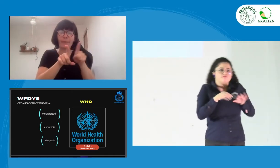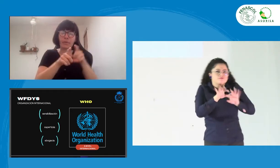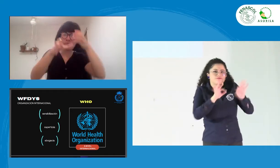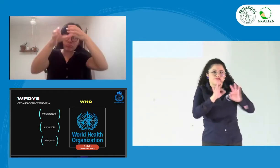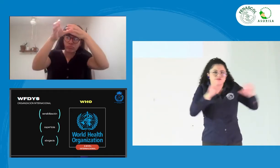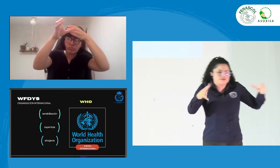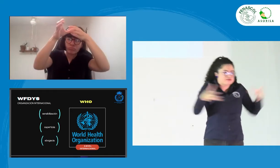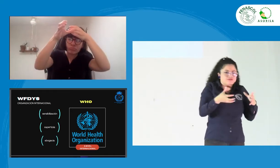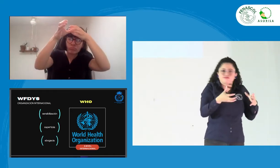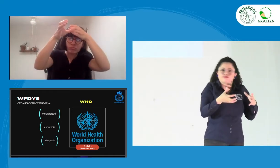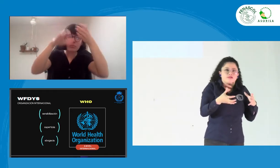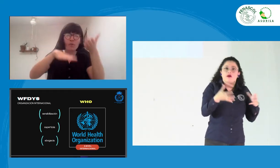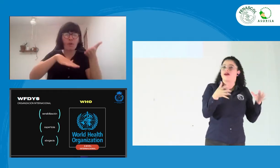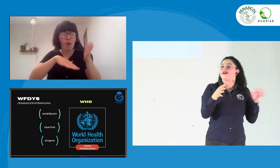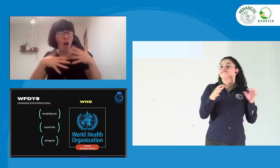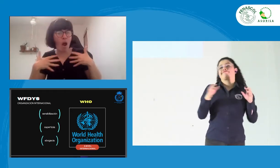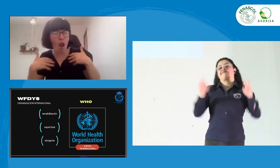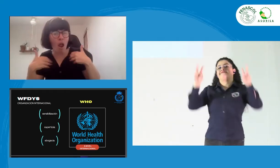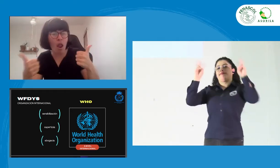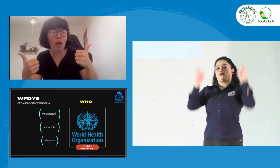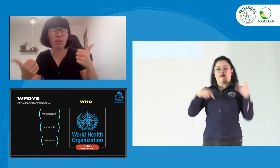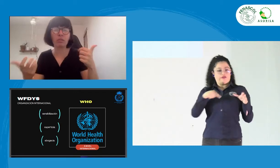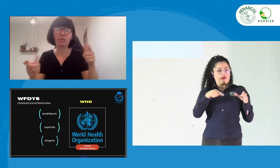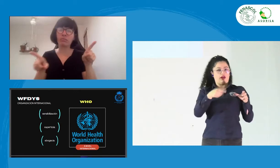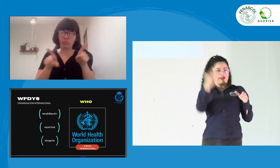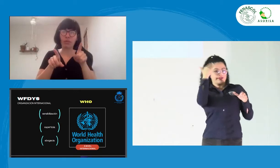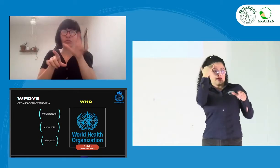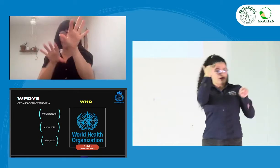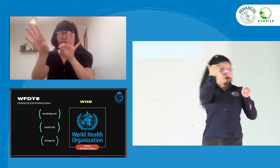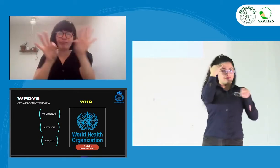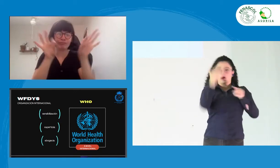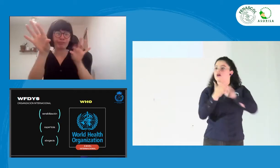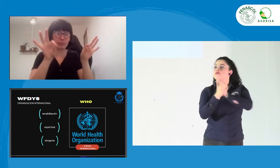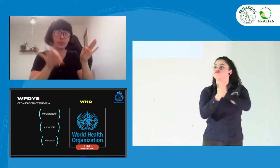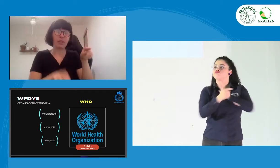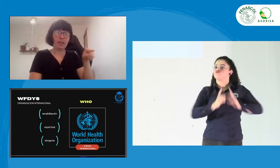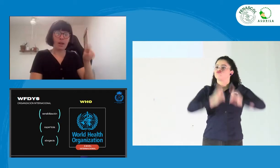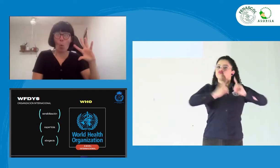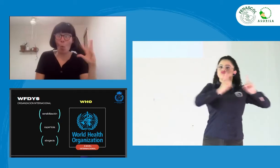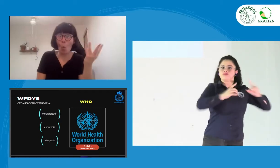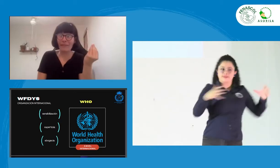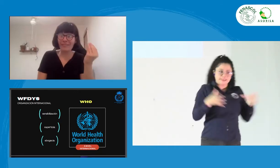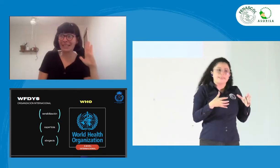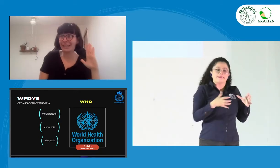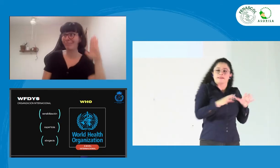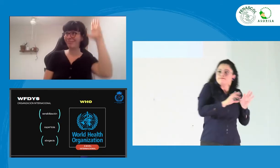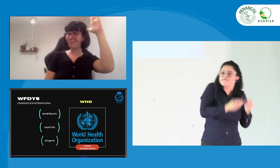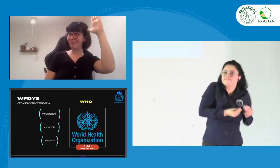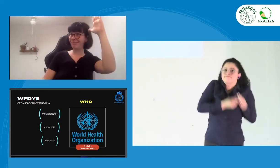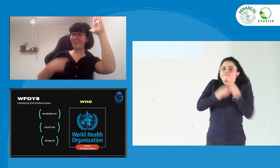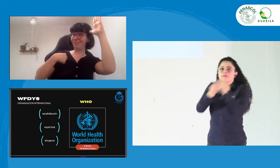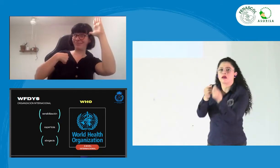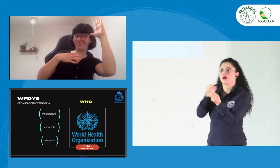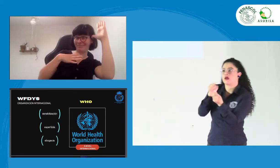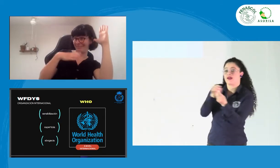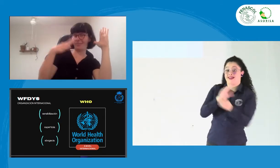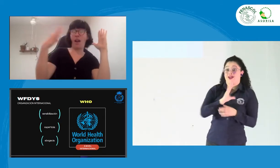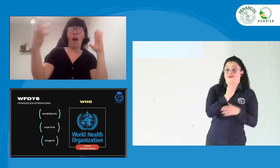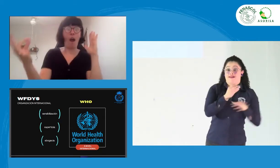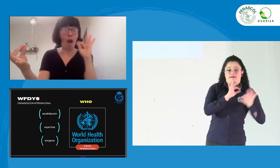Ellos tienen un comité de expertos sobre temas de salud y juventud. En este